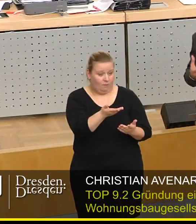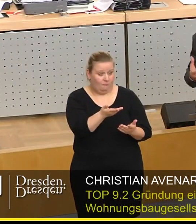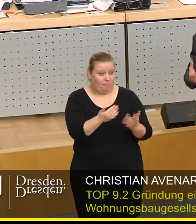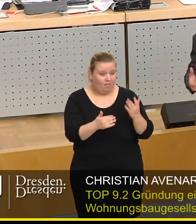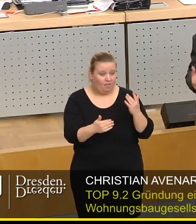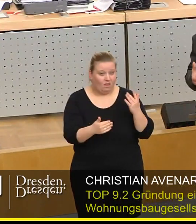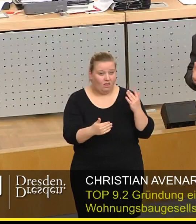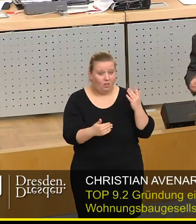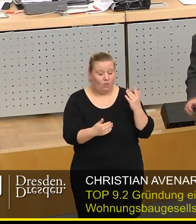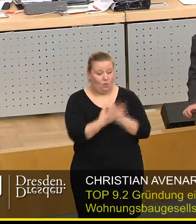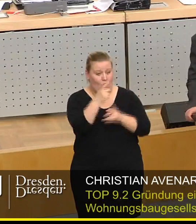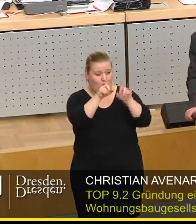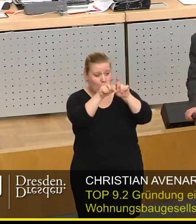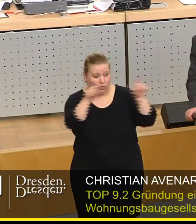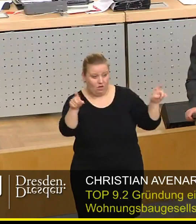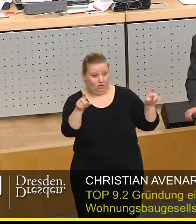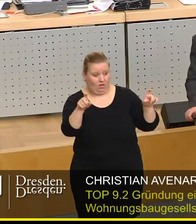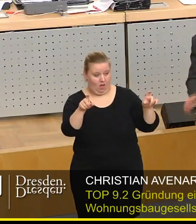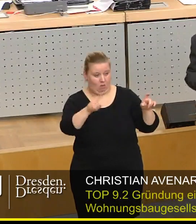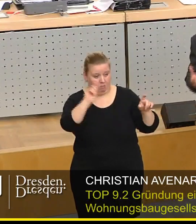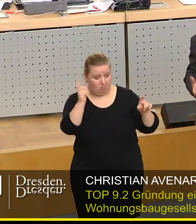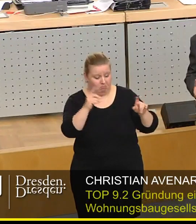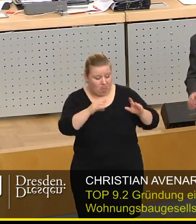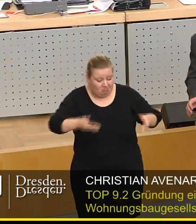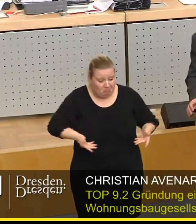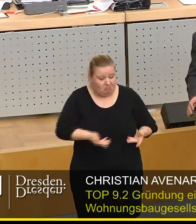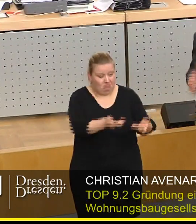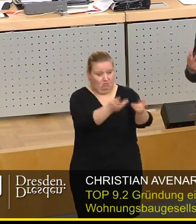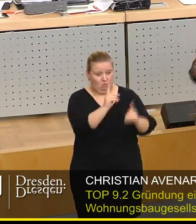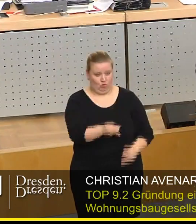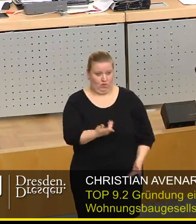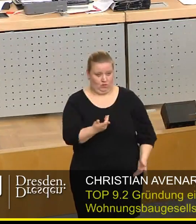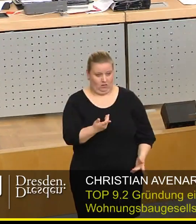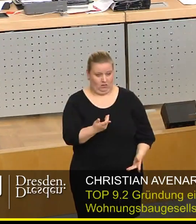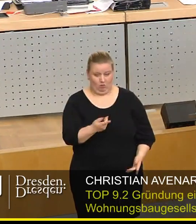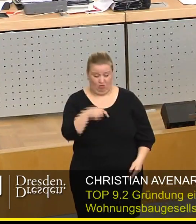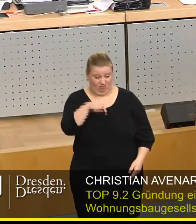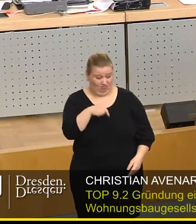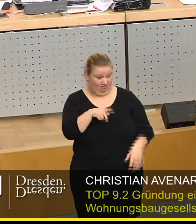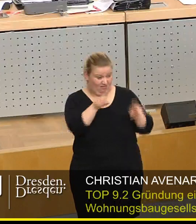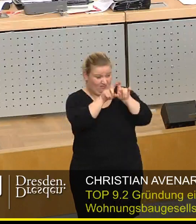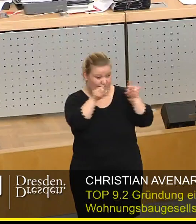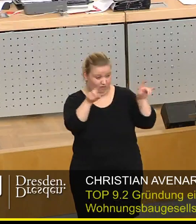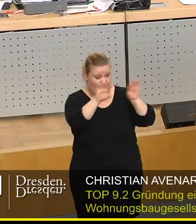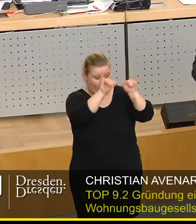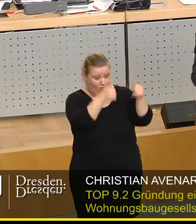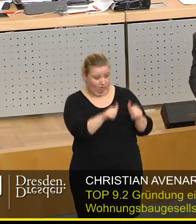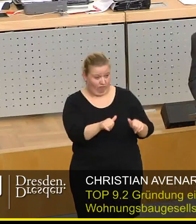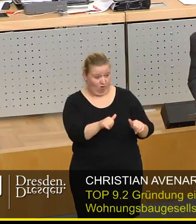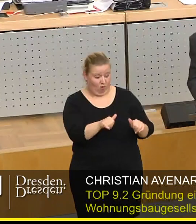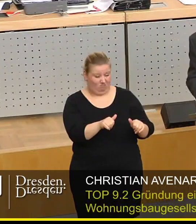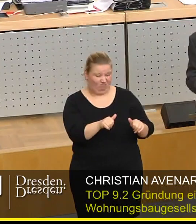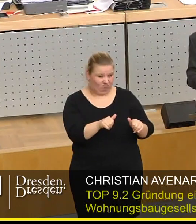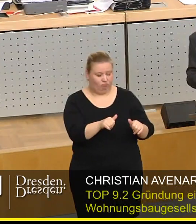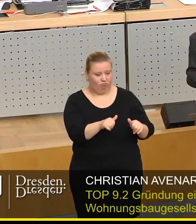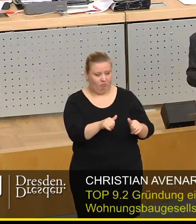neu gegründetes Unternehmen mit an den Markt bringen muss. Das ist eine Aufgabe, die wird durch dieses Lebenskonstrukt erschwert, viel mehr erschwert,